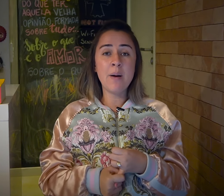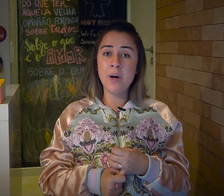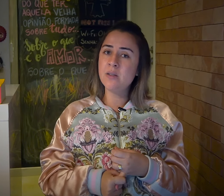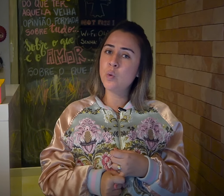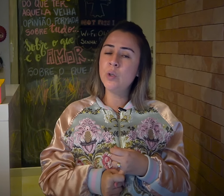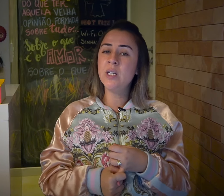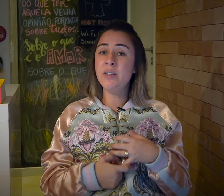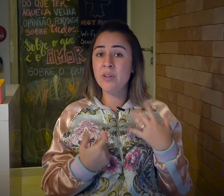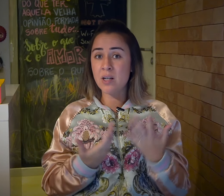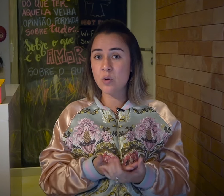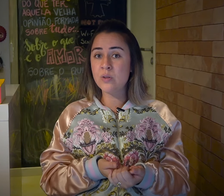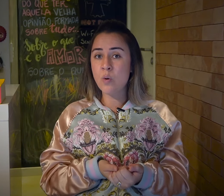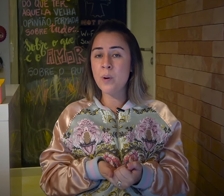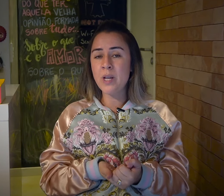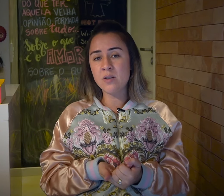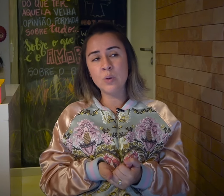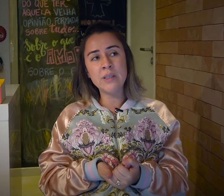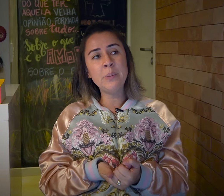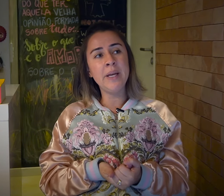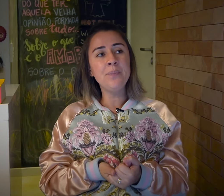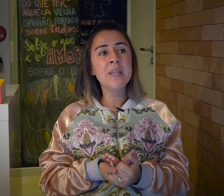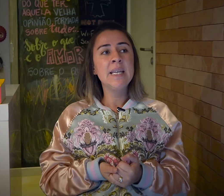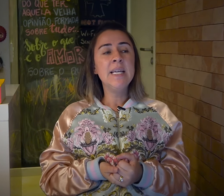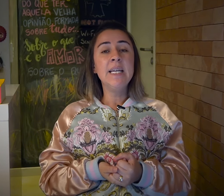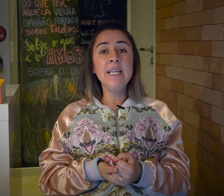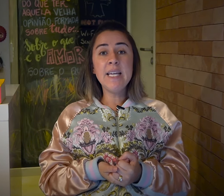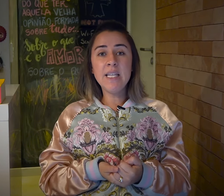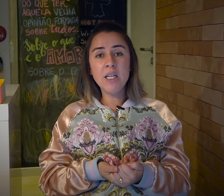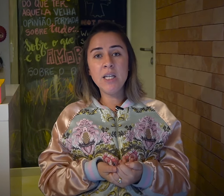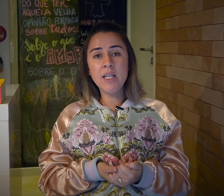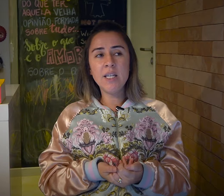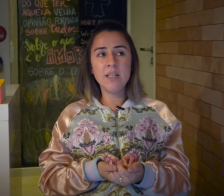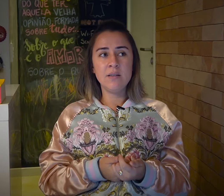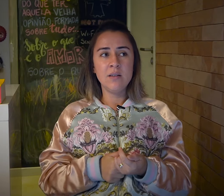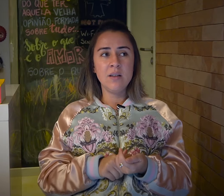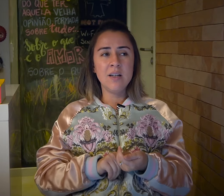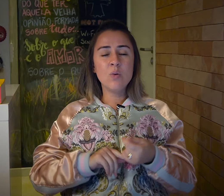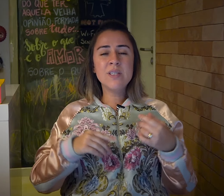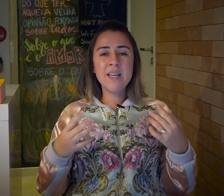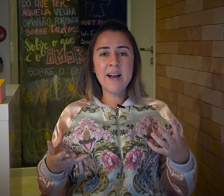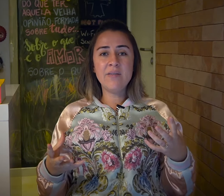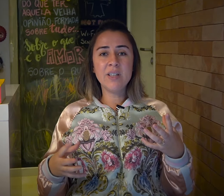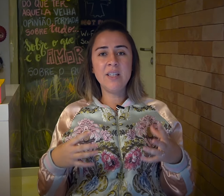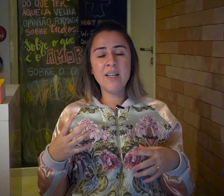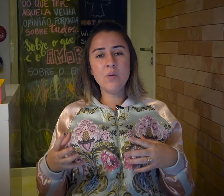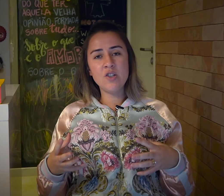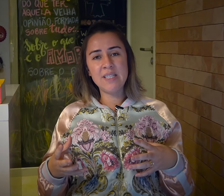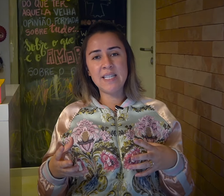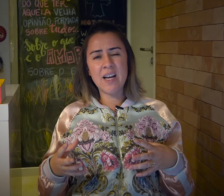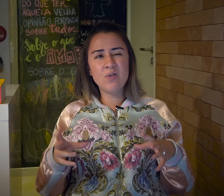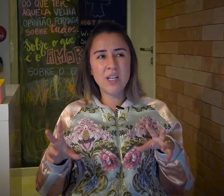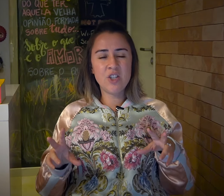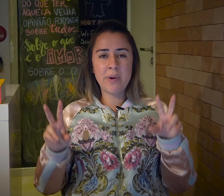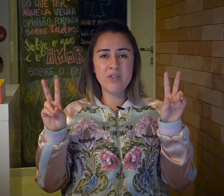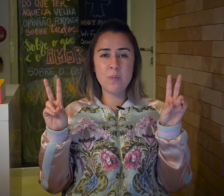a mãe surda e casou-se com uma mulher surda também, e ele considerava que a linguagem de sinais, o que ele chamava de